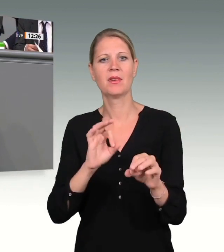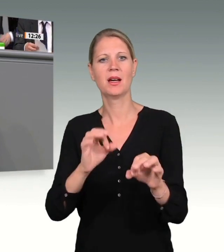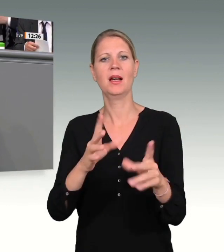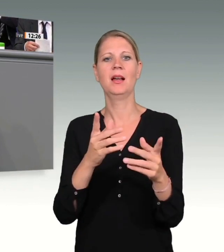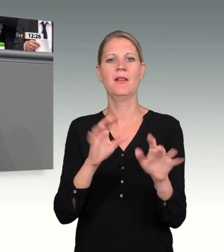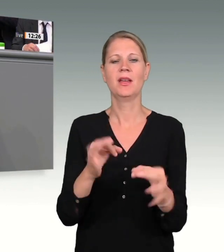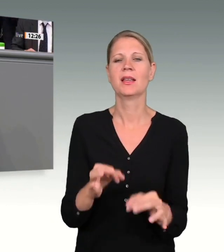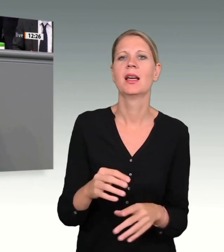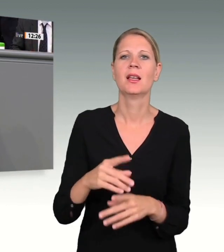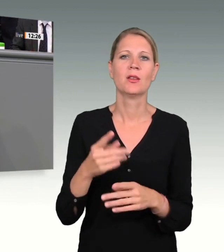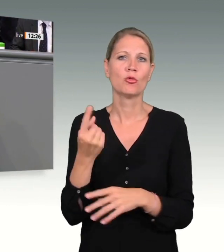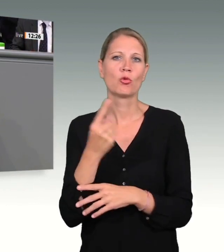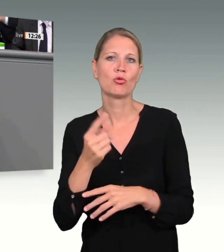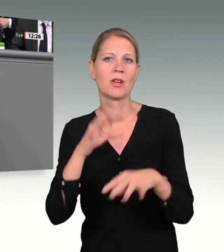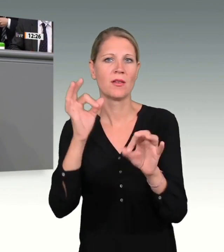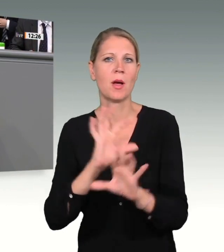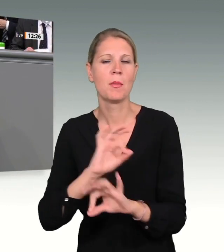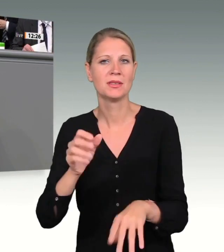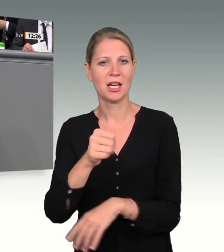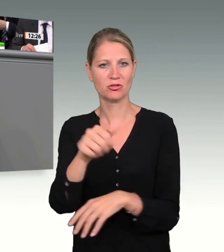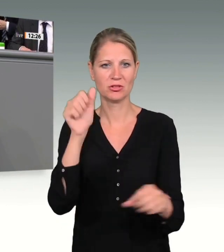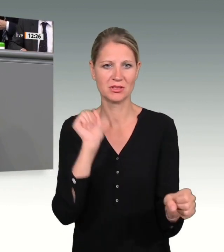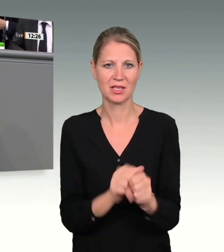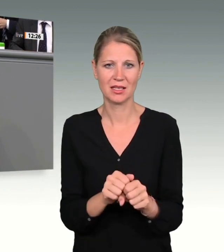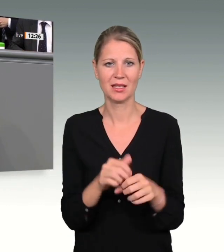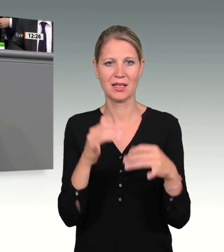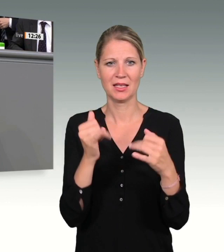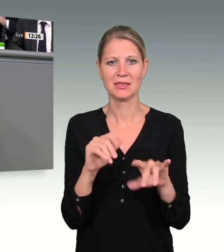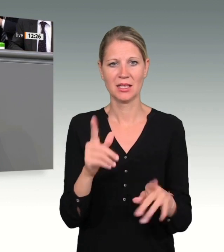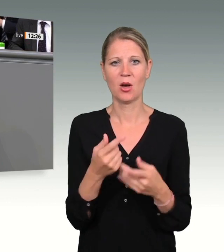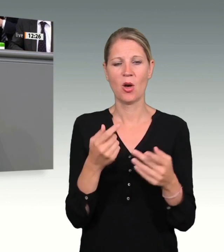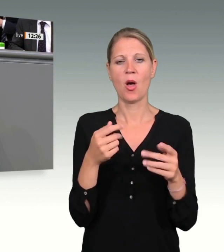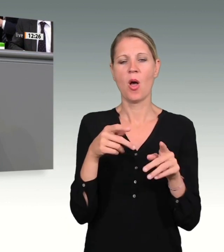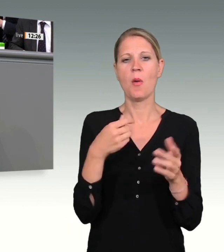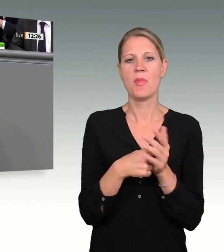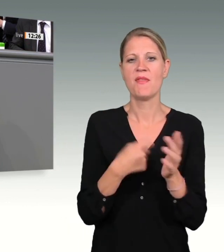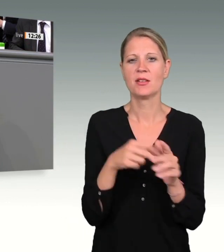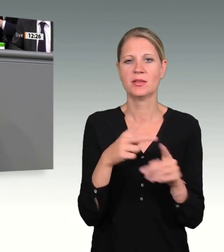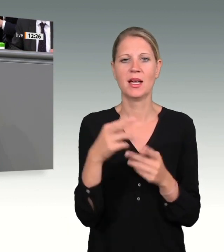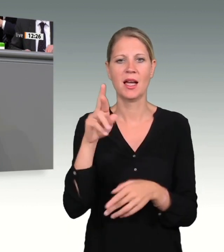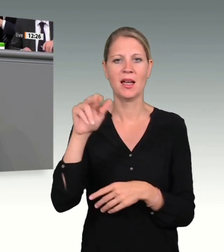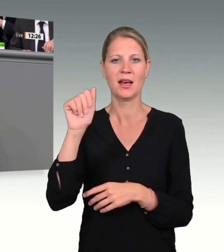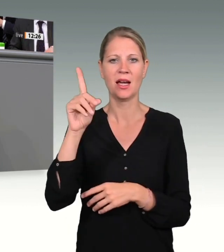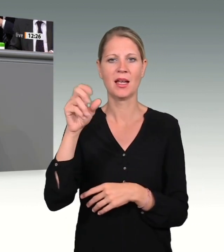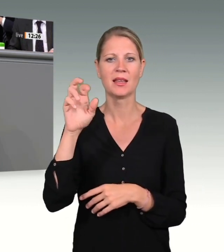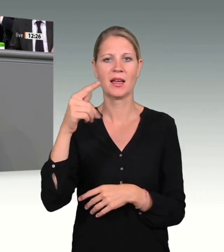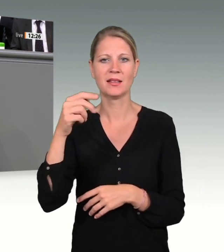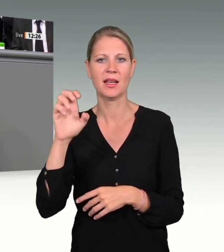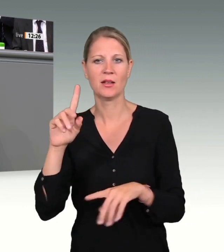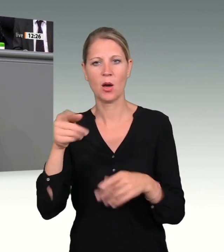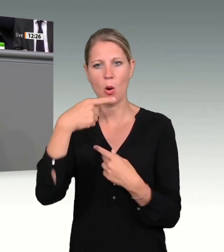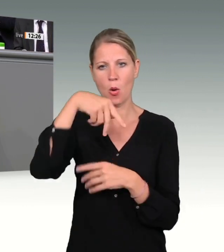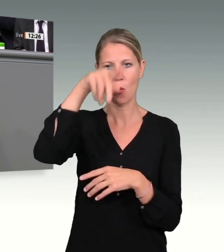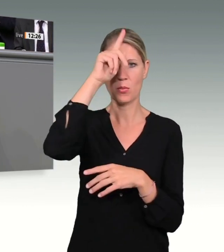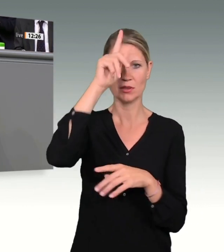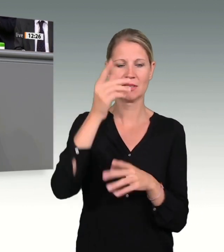seit 2017 nutzt. Noch wichtiger ist sicherlich der Personalaufwuchs im Bereich Staatsschutz und Verfassungsschutz, sowohl im Bund